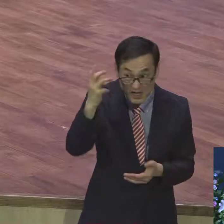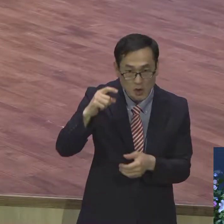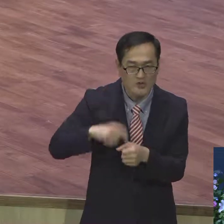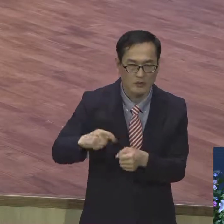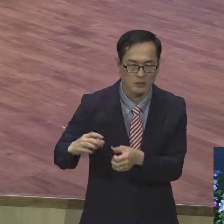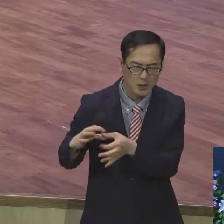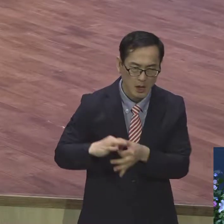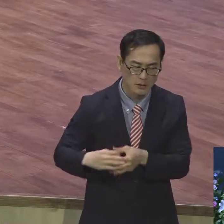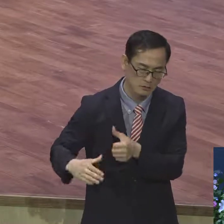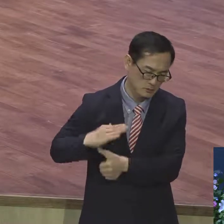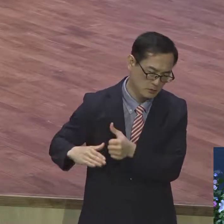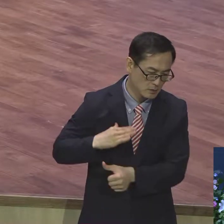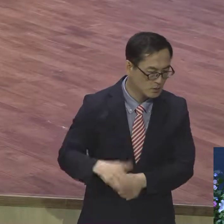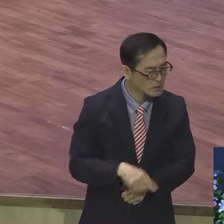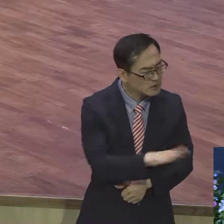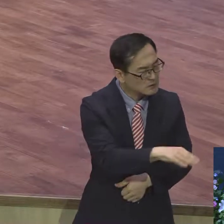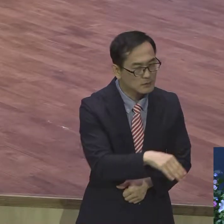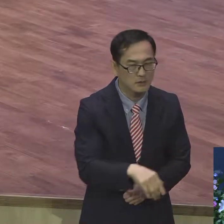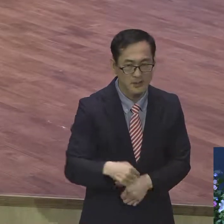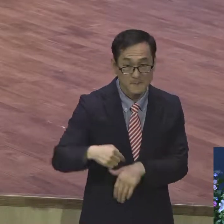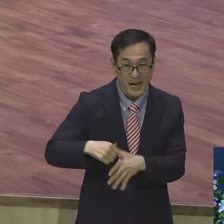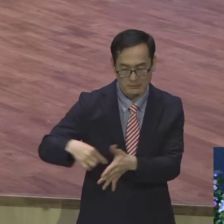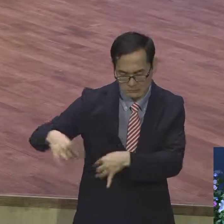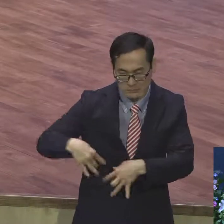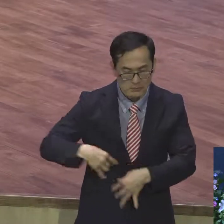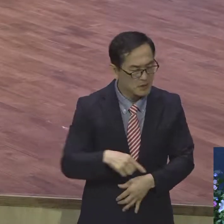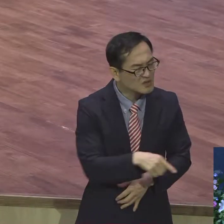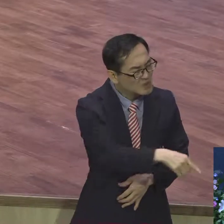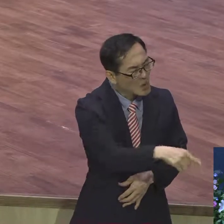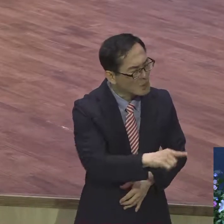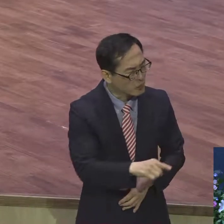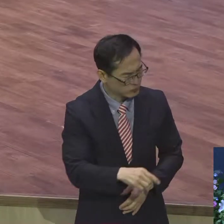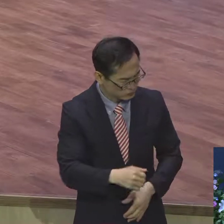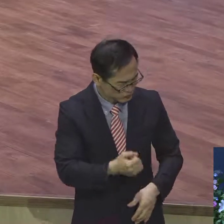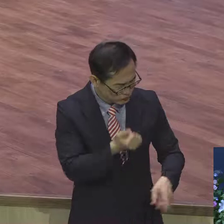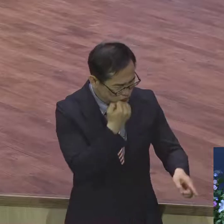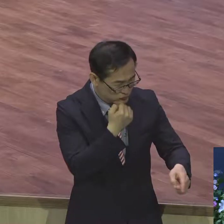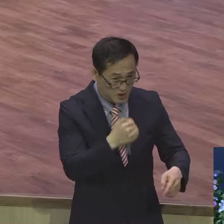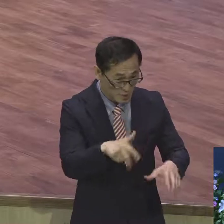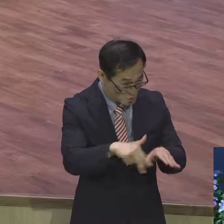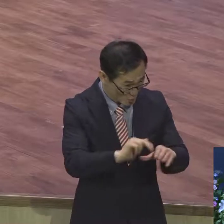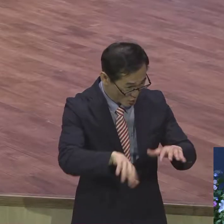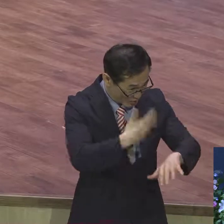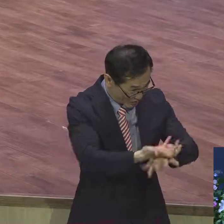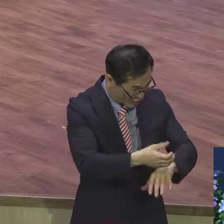너 같은 게 네 주제에 어떻게 종교 교역을 하겠다고 난리냐.